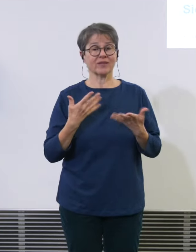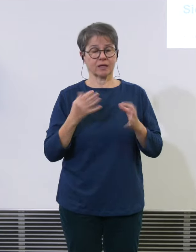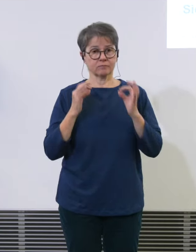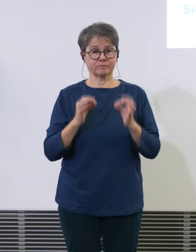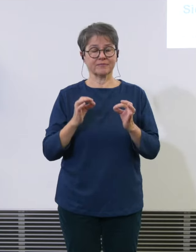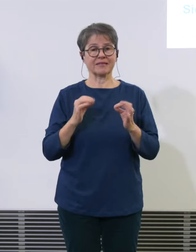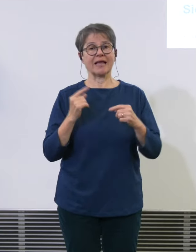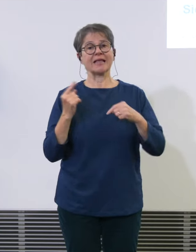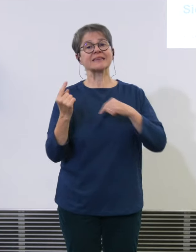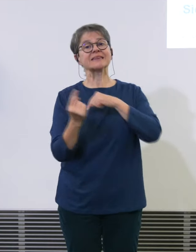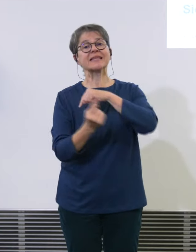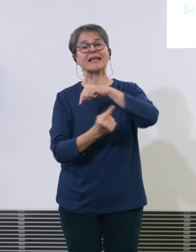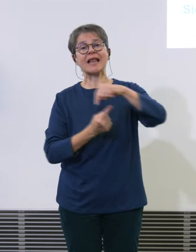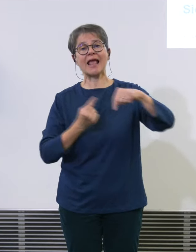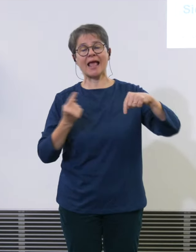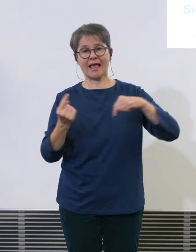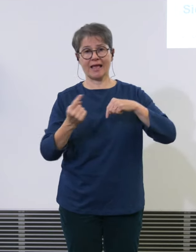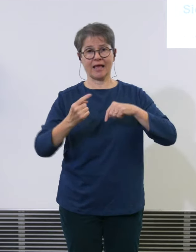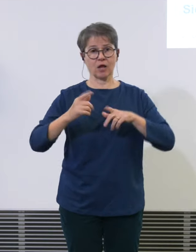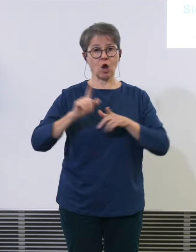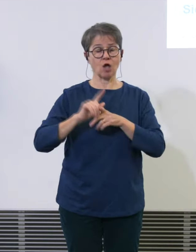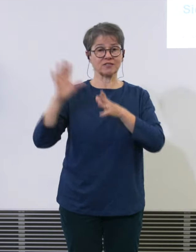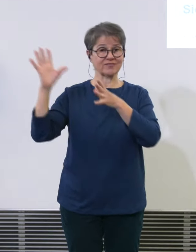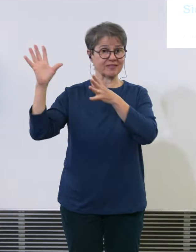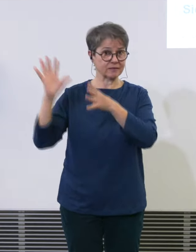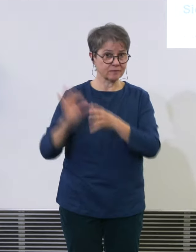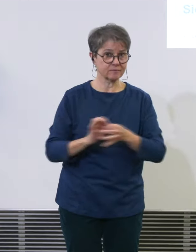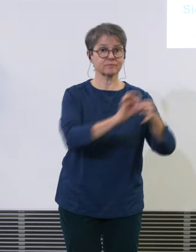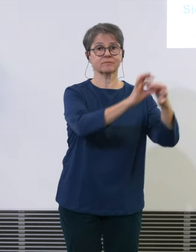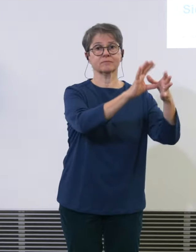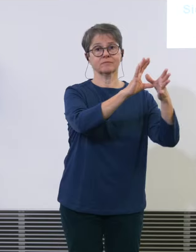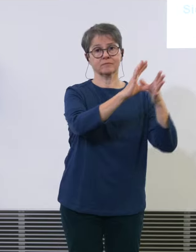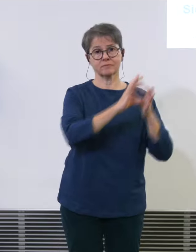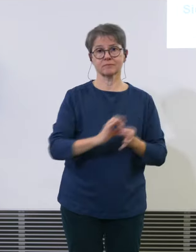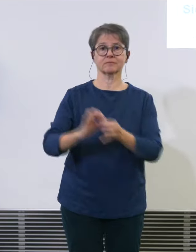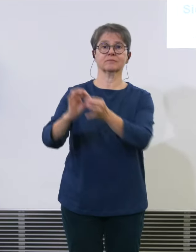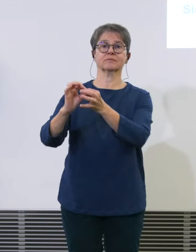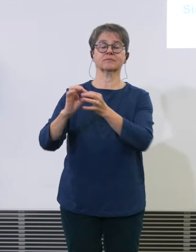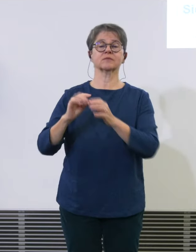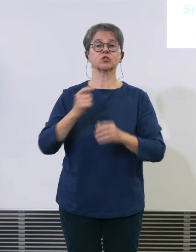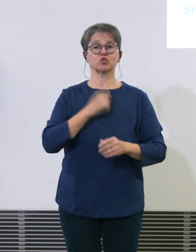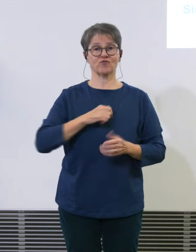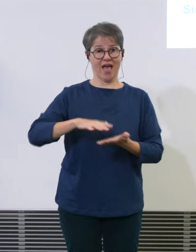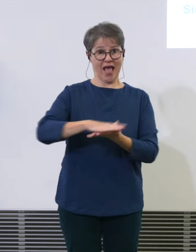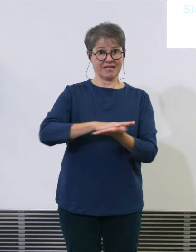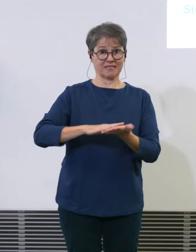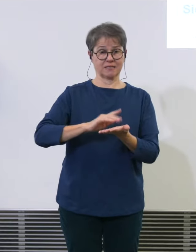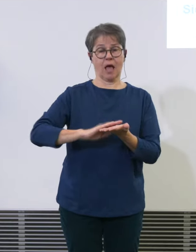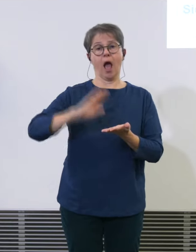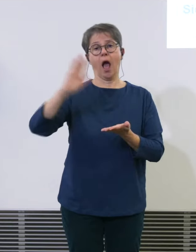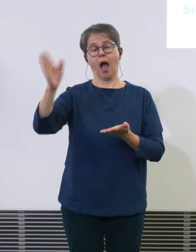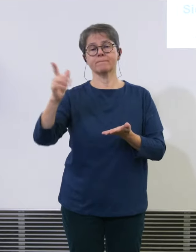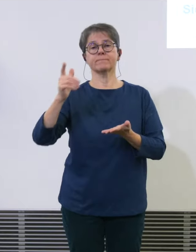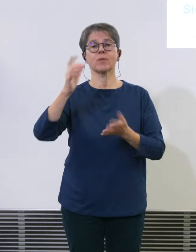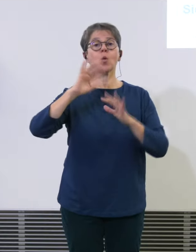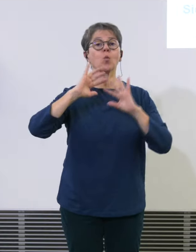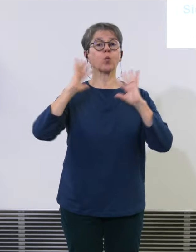machen Anbindung von der Schweiz an die Welt wir fliegen 21 interkontinentale Destinationen an